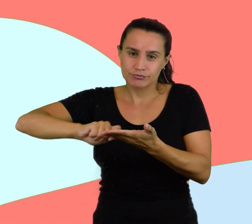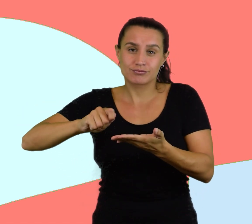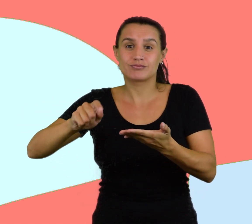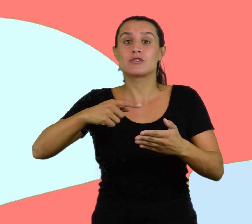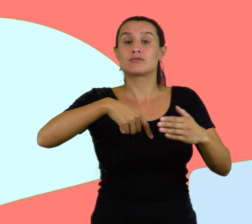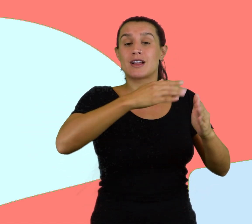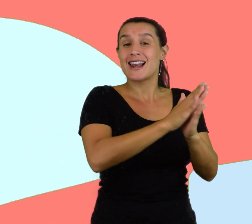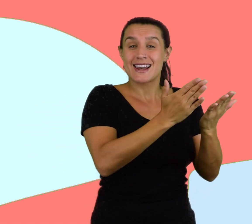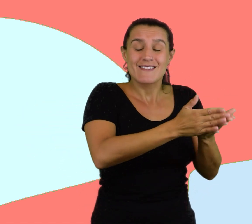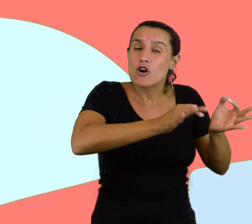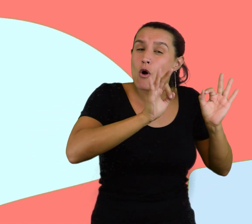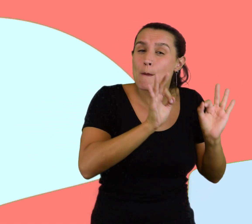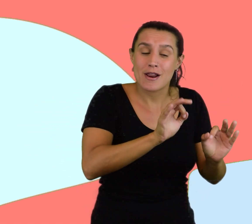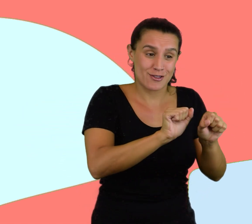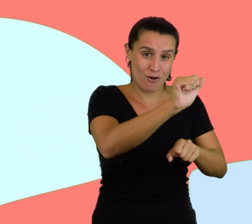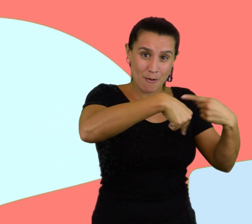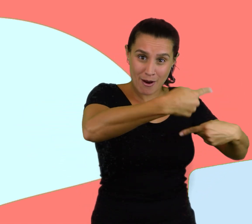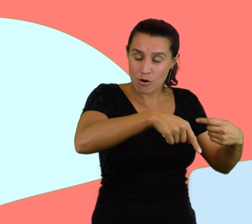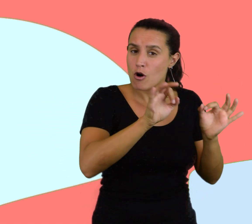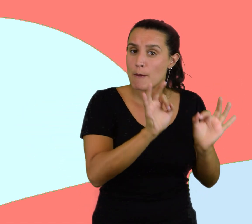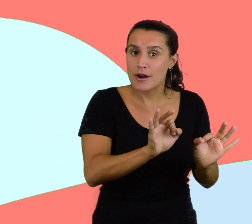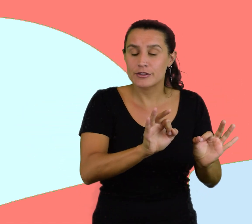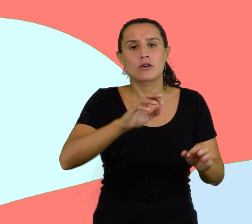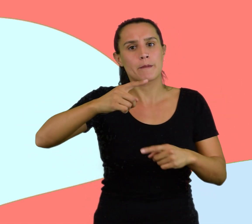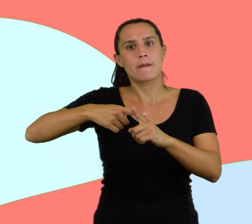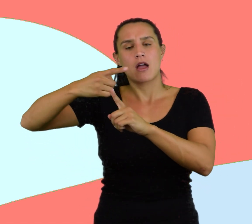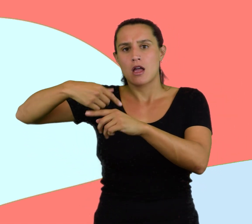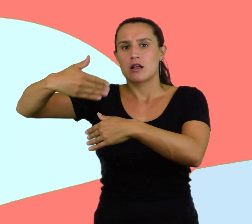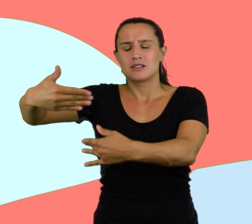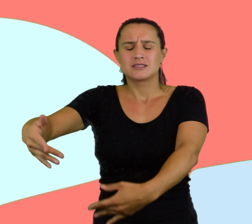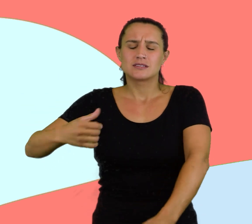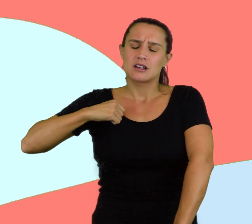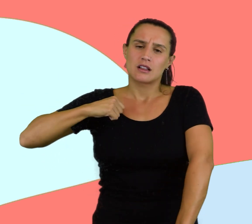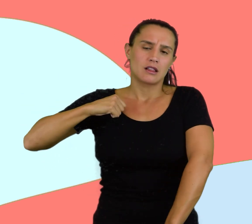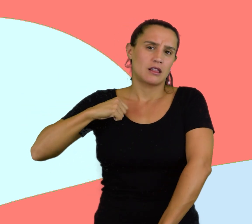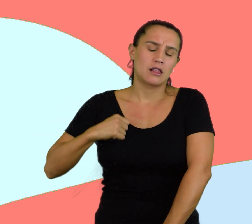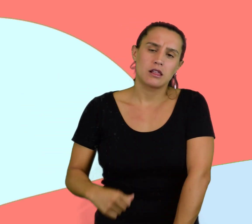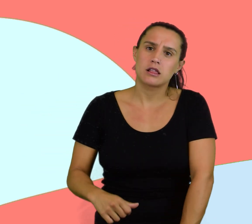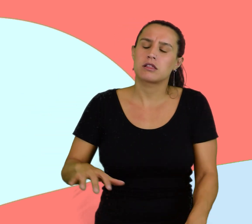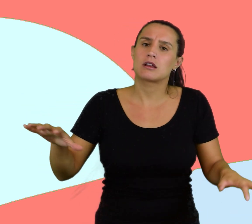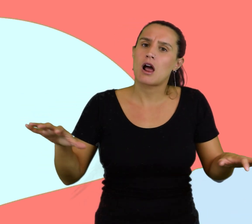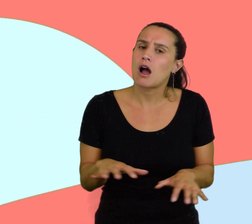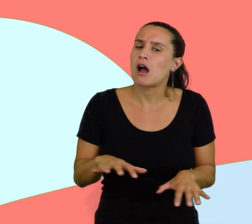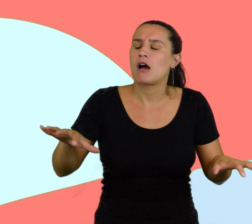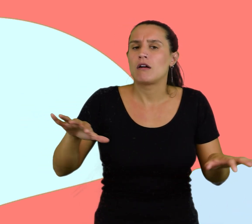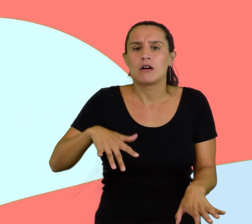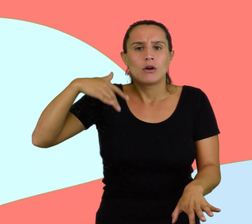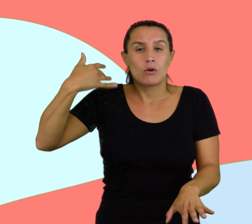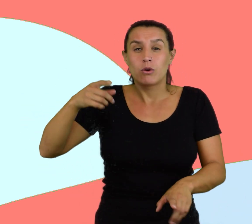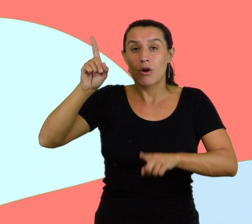manuscrito completo ocupaba varios meses. El trabajo era tan cansador y tedioso que